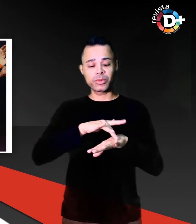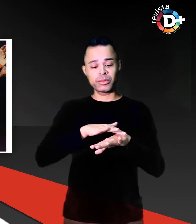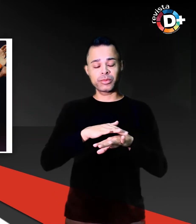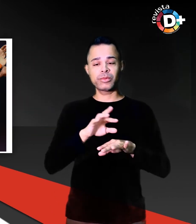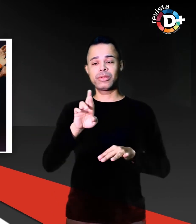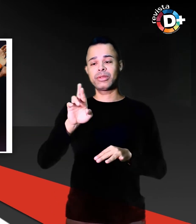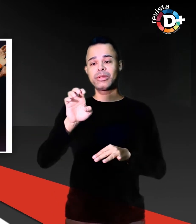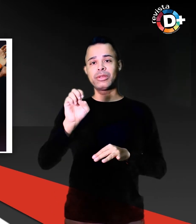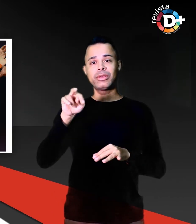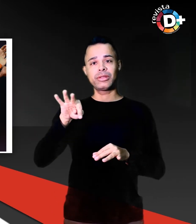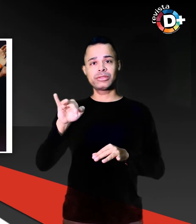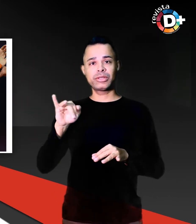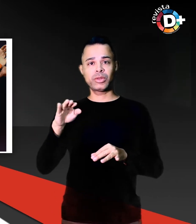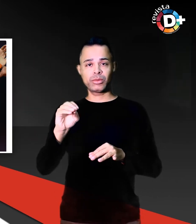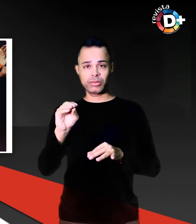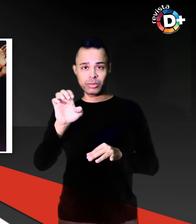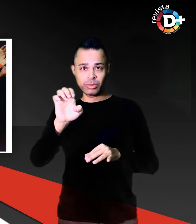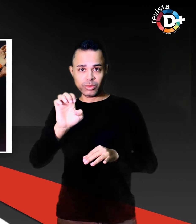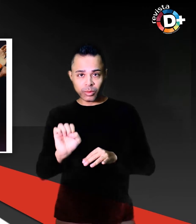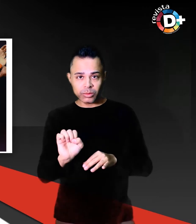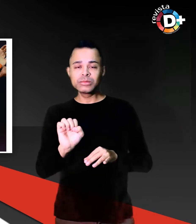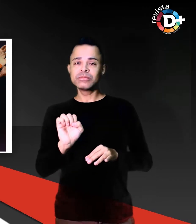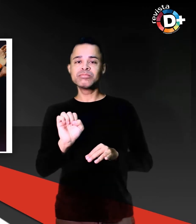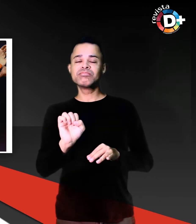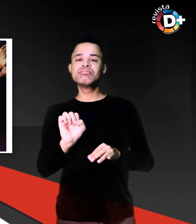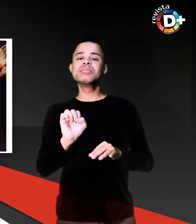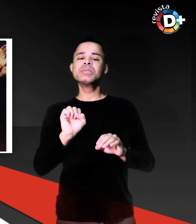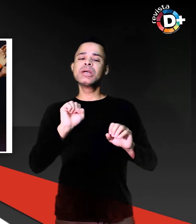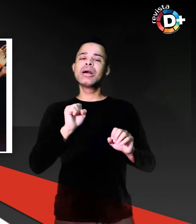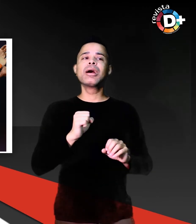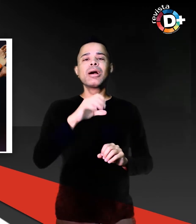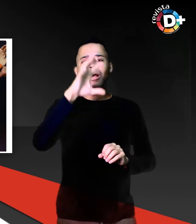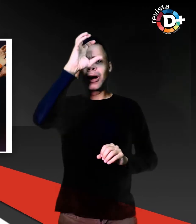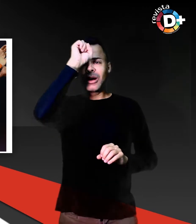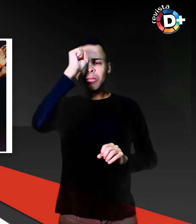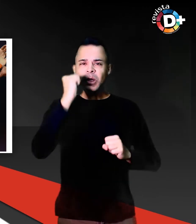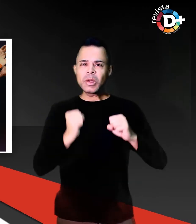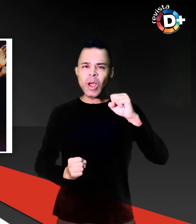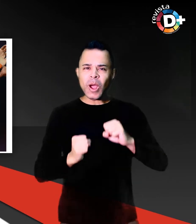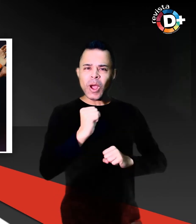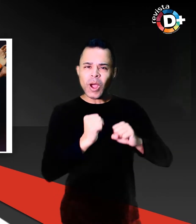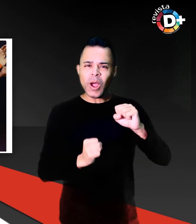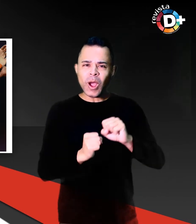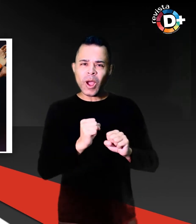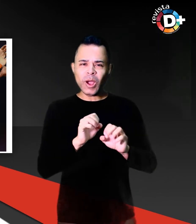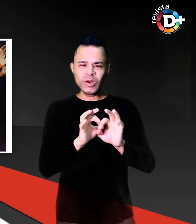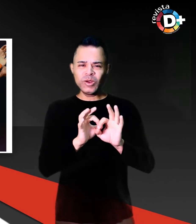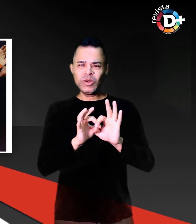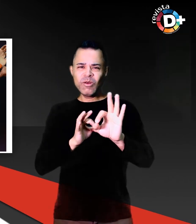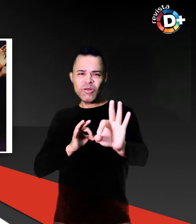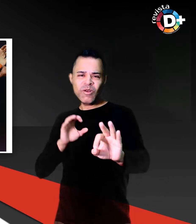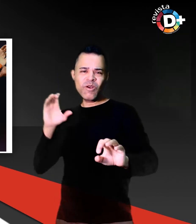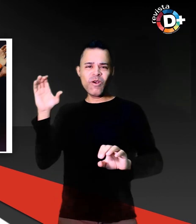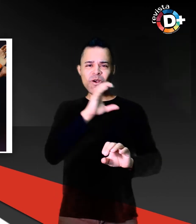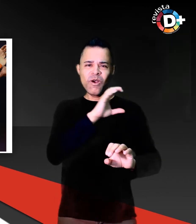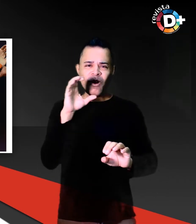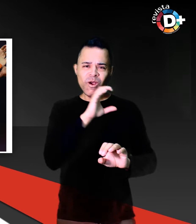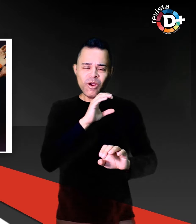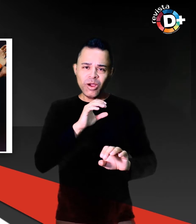é a sua maior paixão, e a fez a mais rápida do mundo na categoria do atletismo. O peixe fora